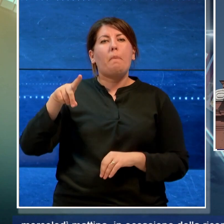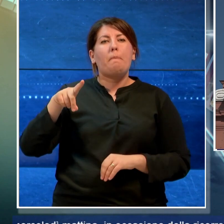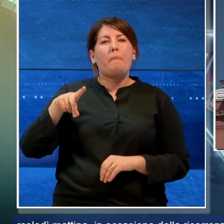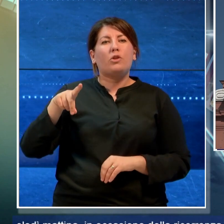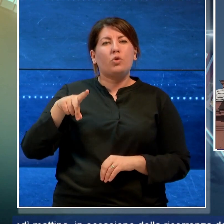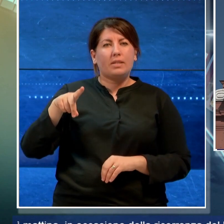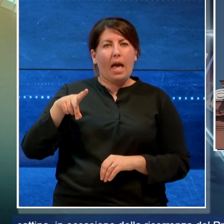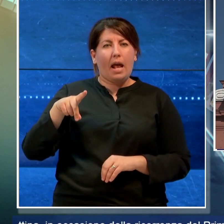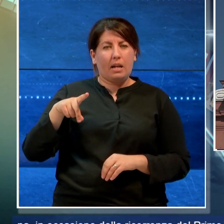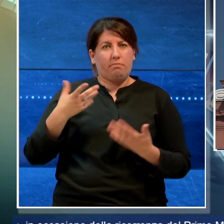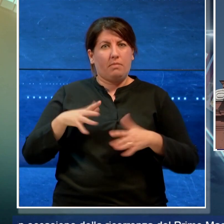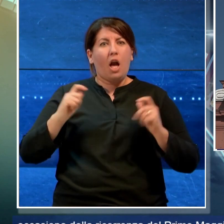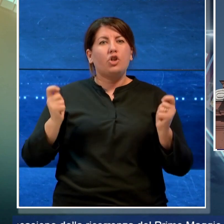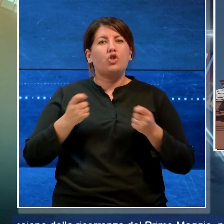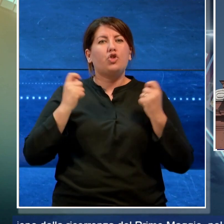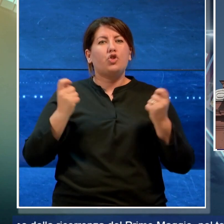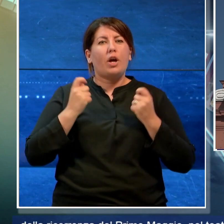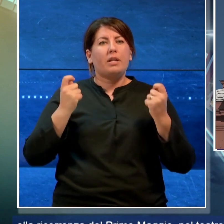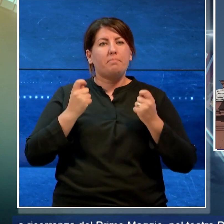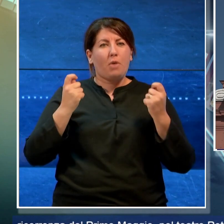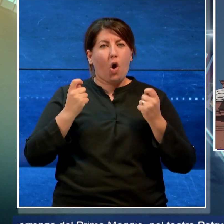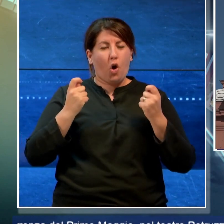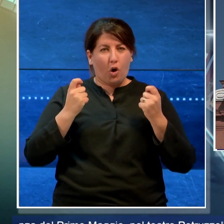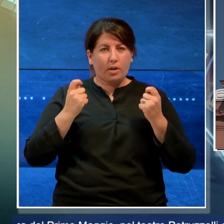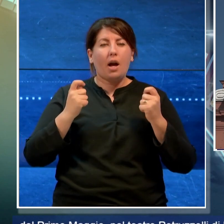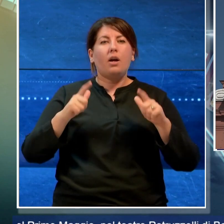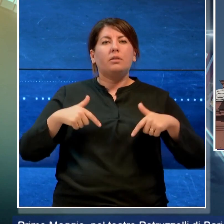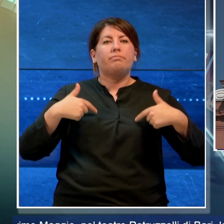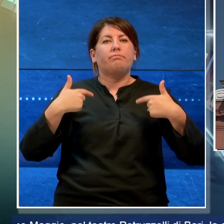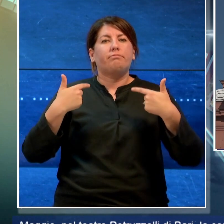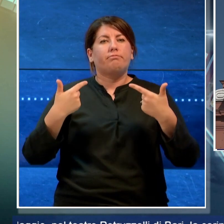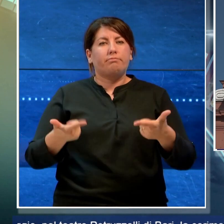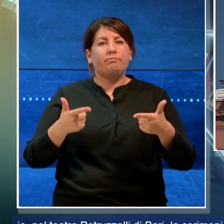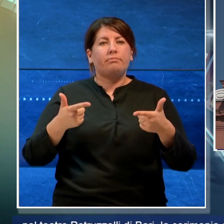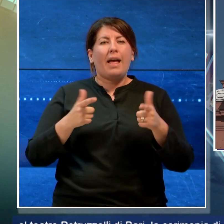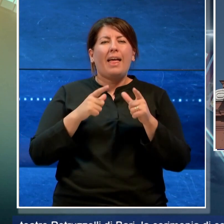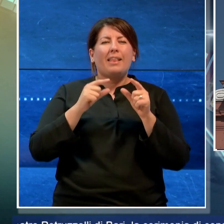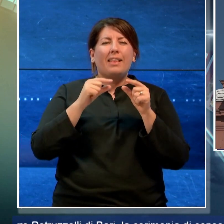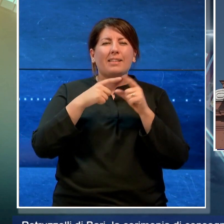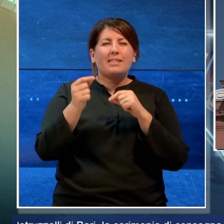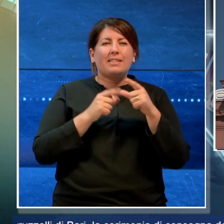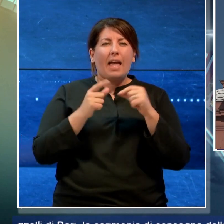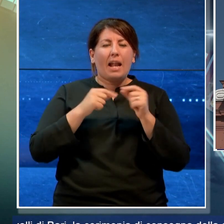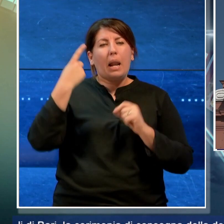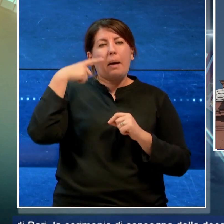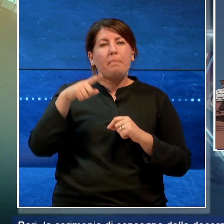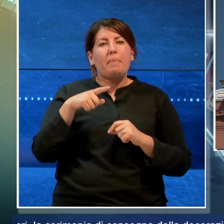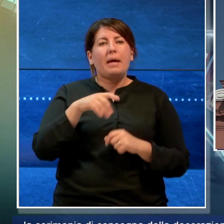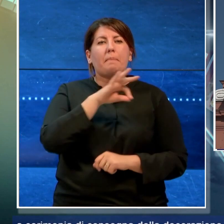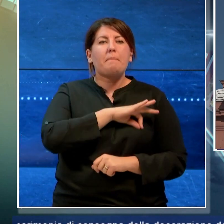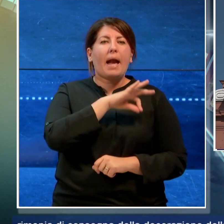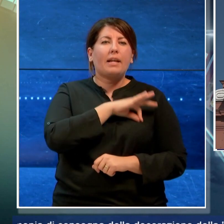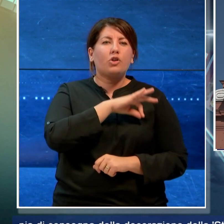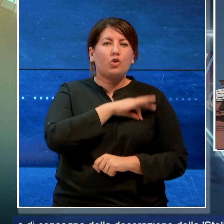la cerimonia di consegna della decorazione della stella al merito del